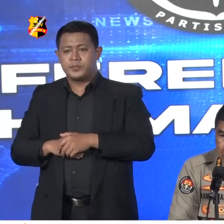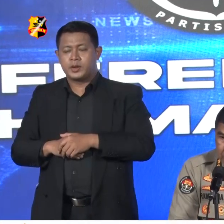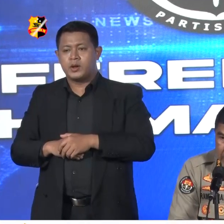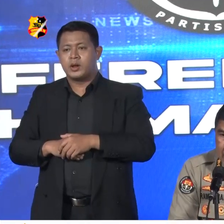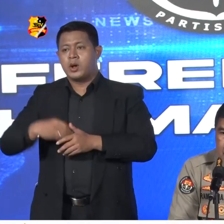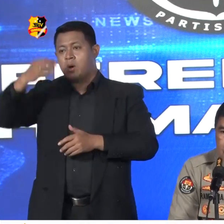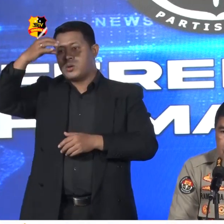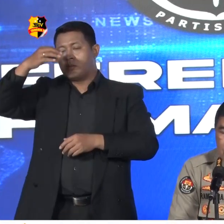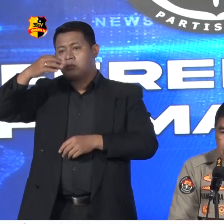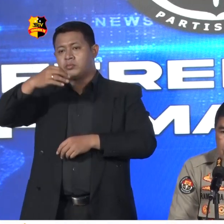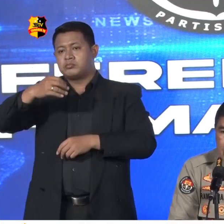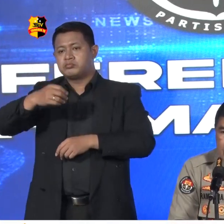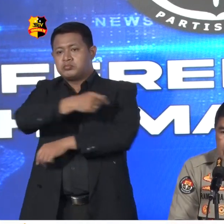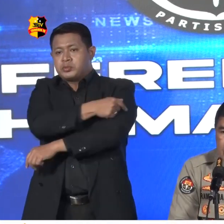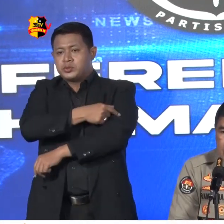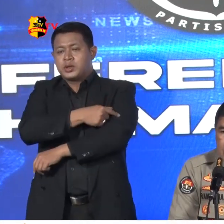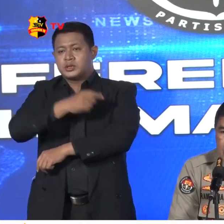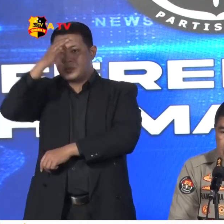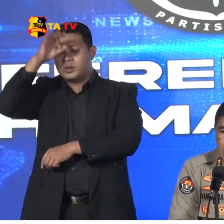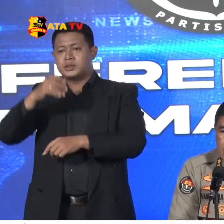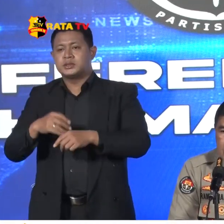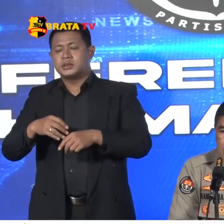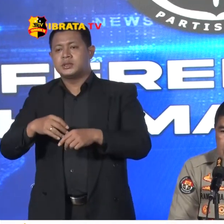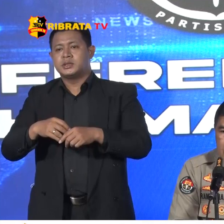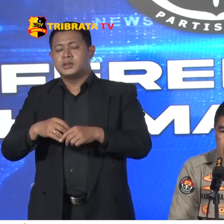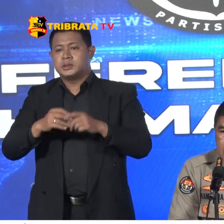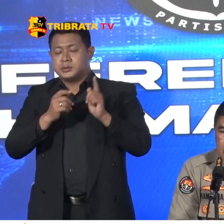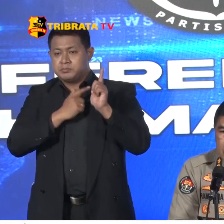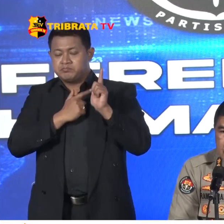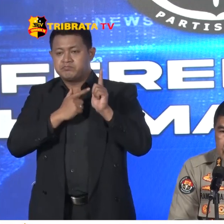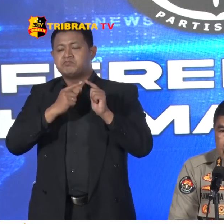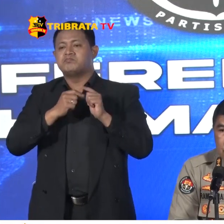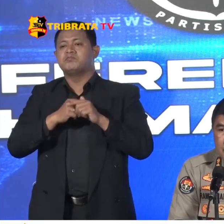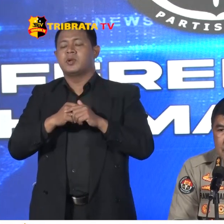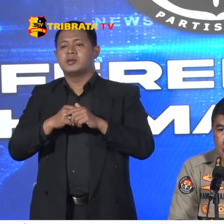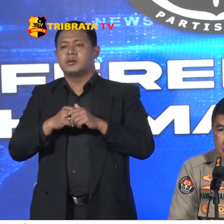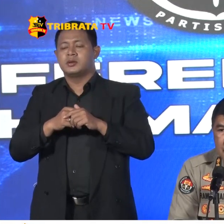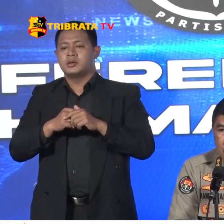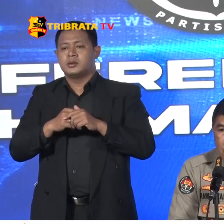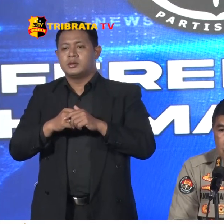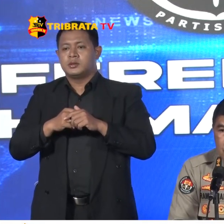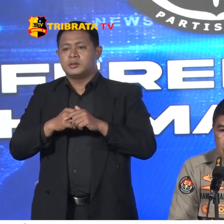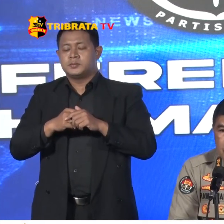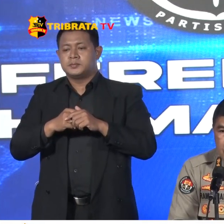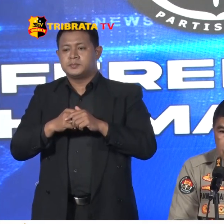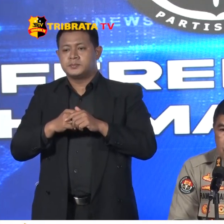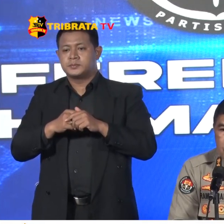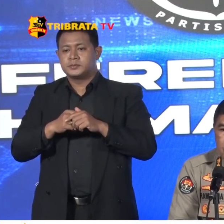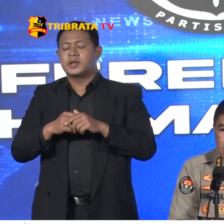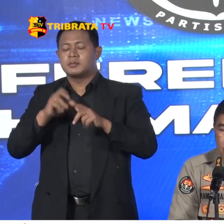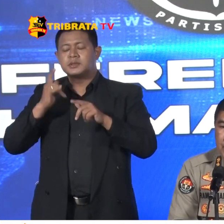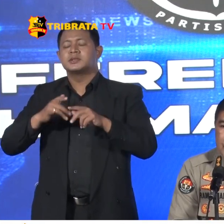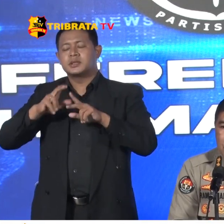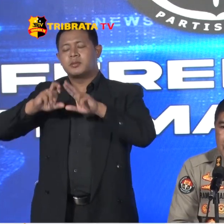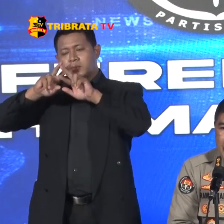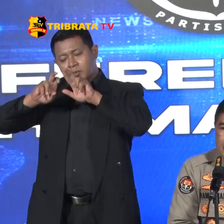Propampolda Maupun Dari Direkturat Tindak Bidana Umum